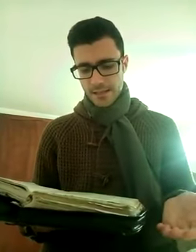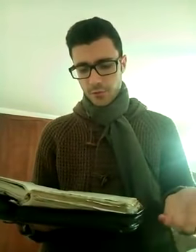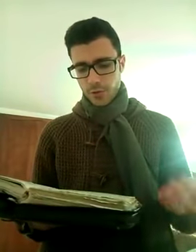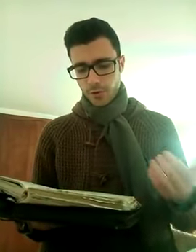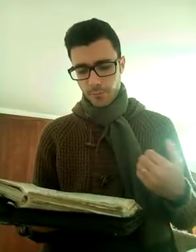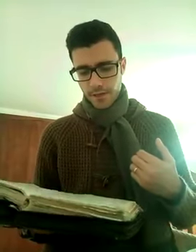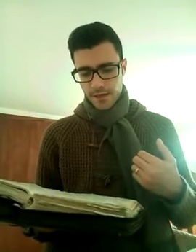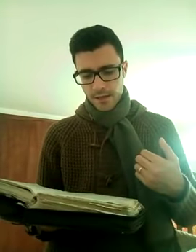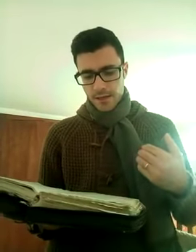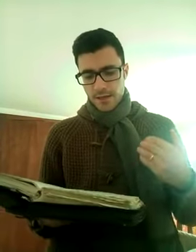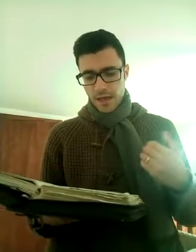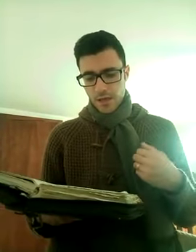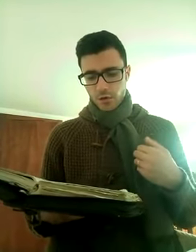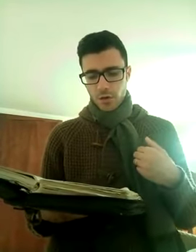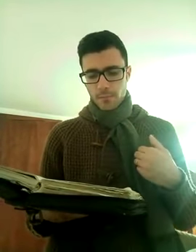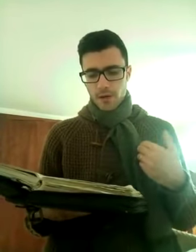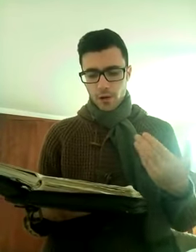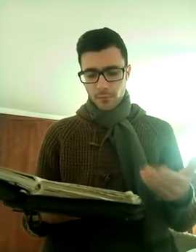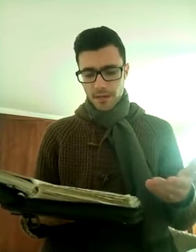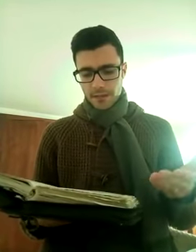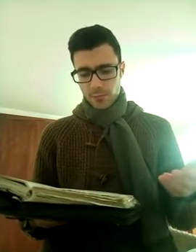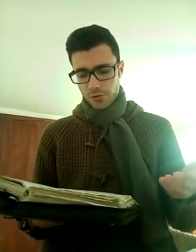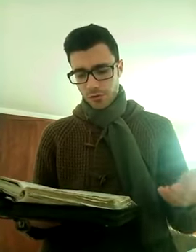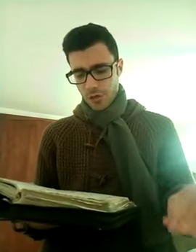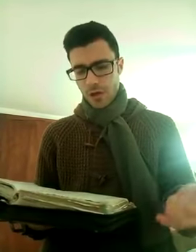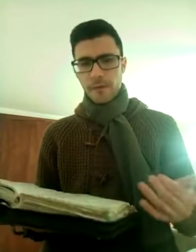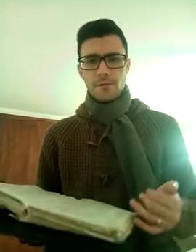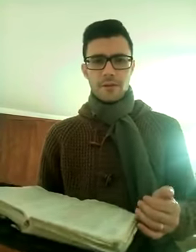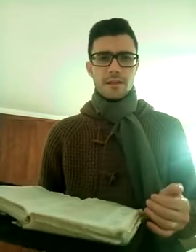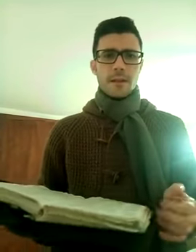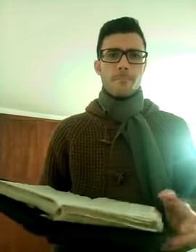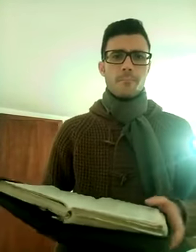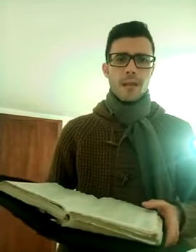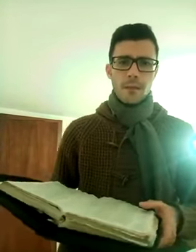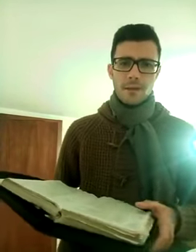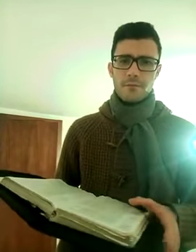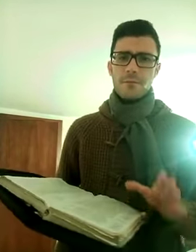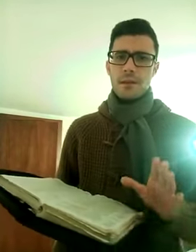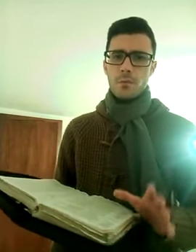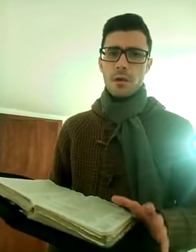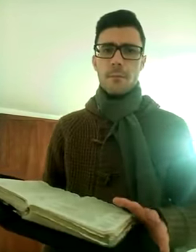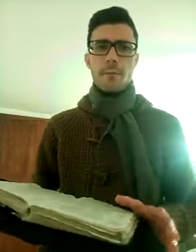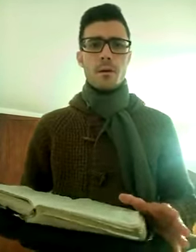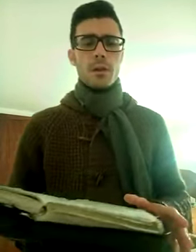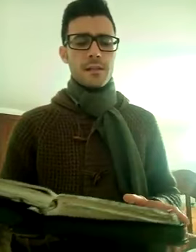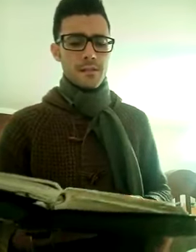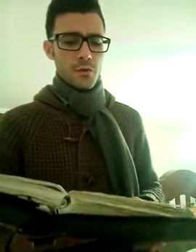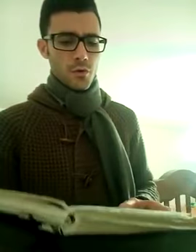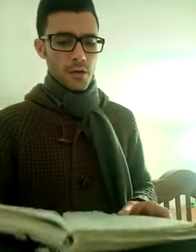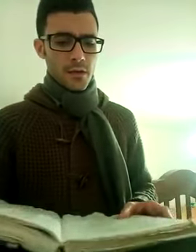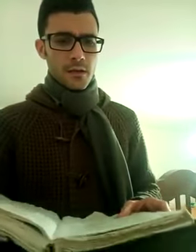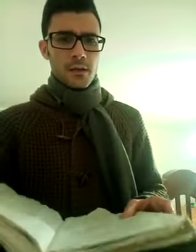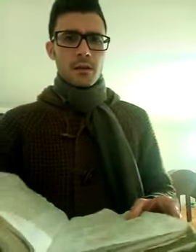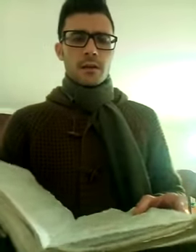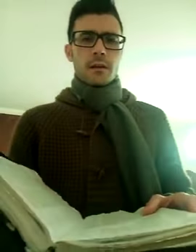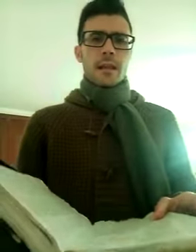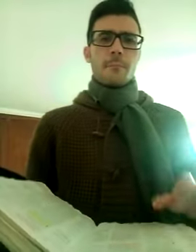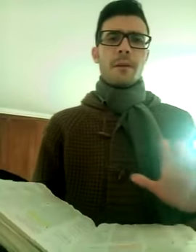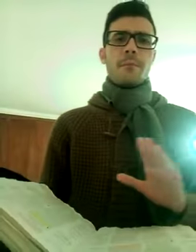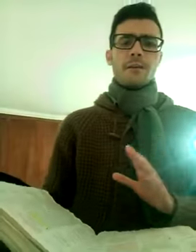le tue opere e io con le mie opere ti mostrerò la mia fede, amè, infine qui la parola del Signore, la Bibbia